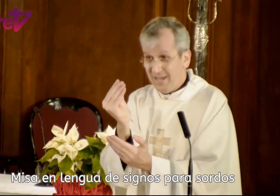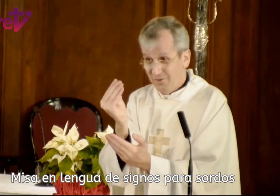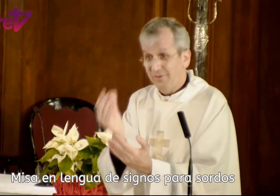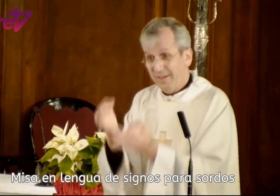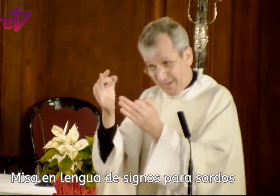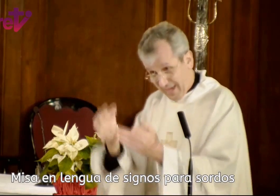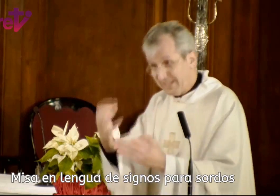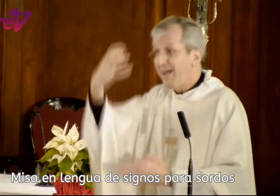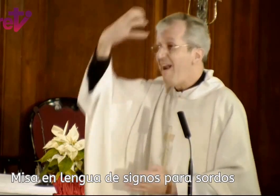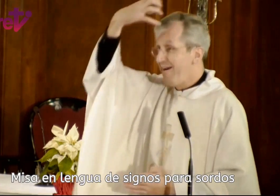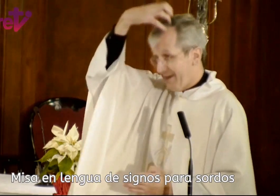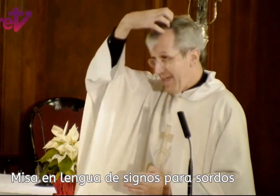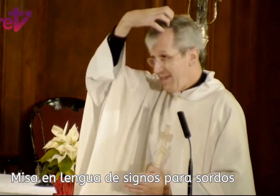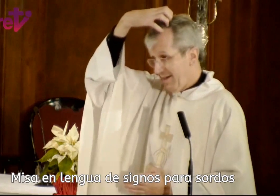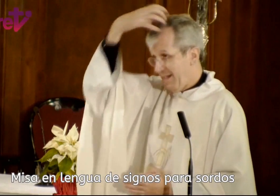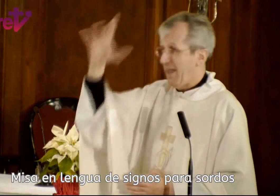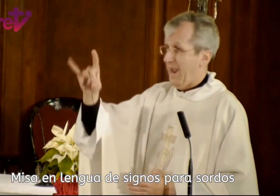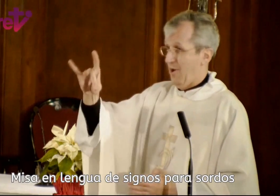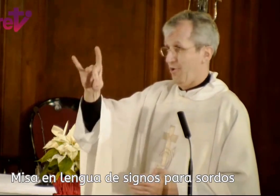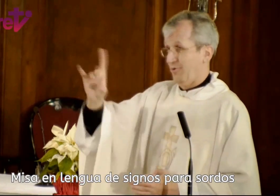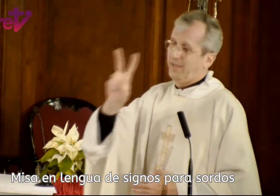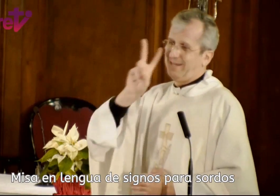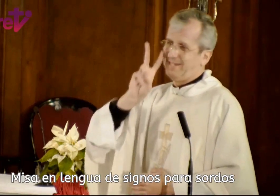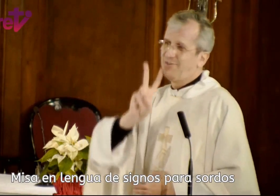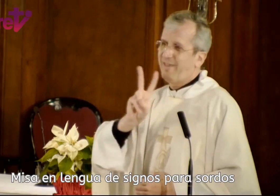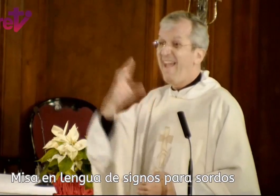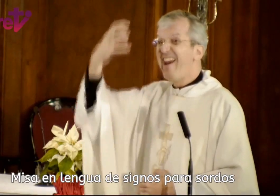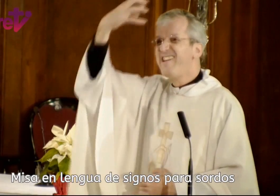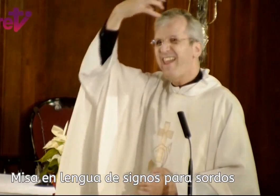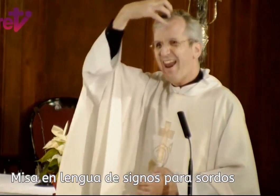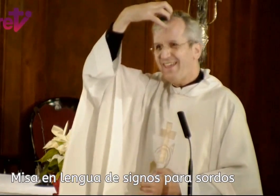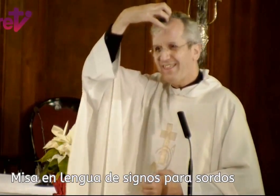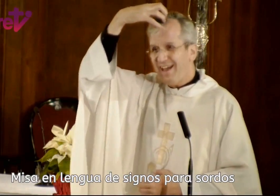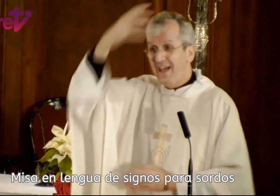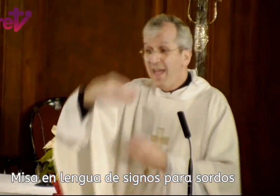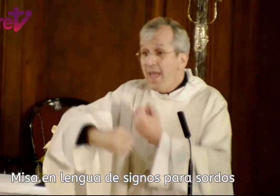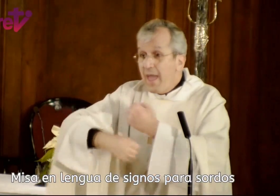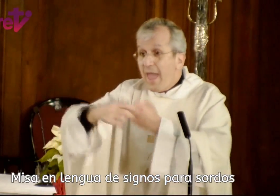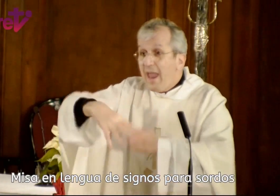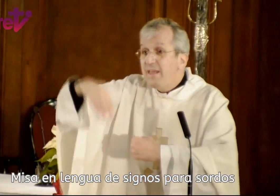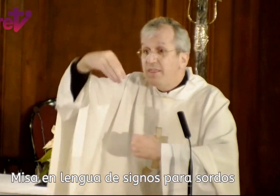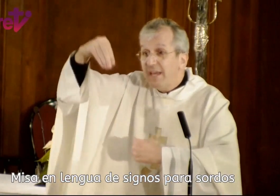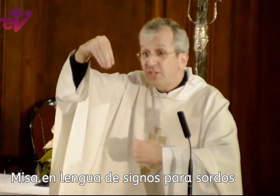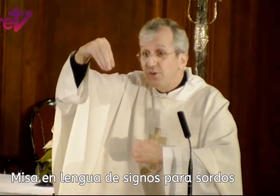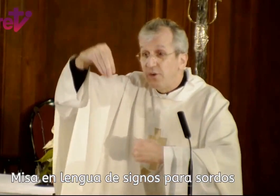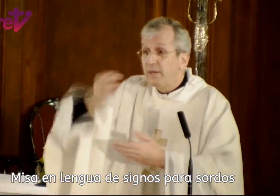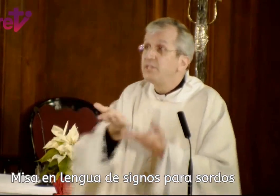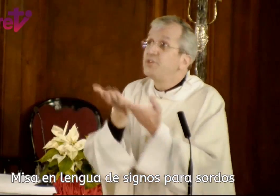niño es rey, el oro es signo de realeza. El incienso se